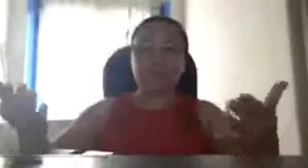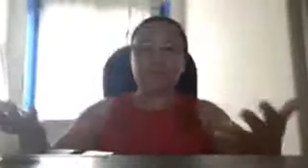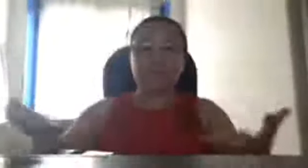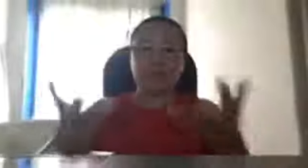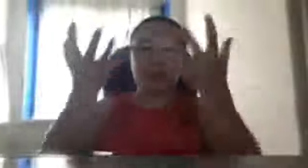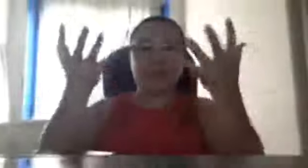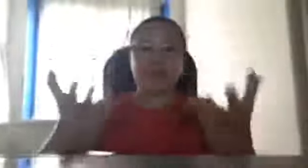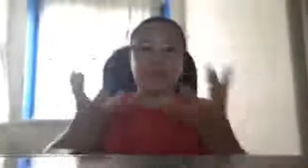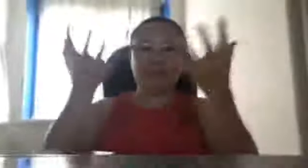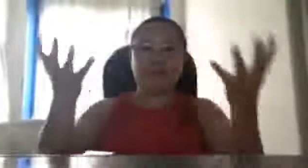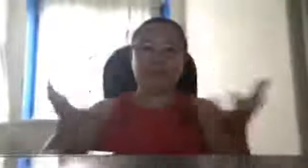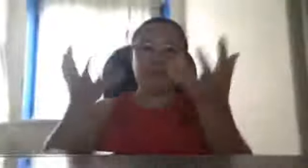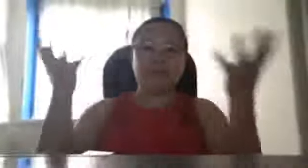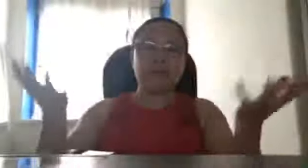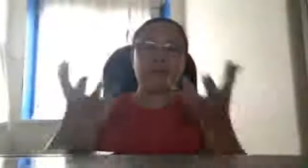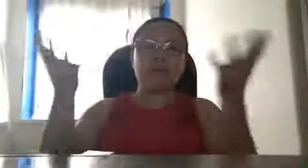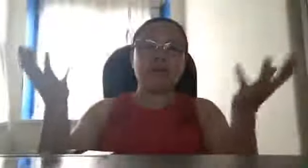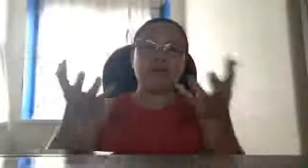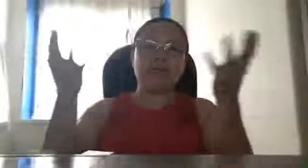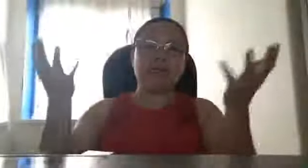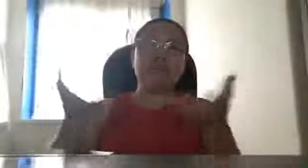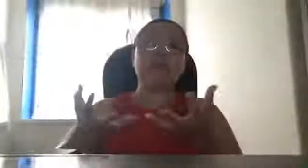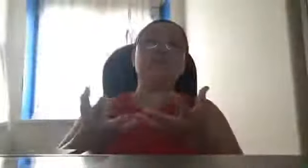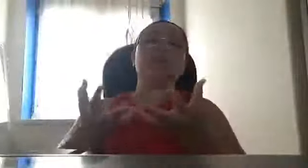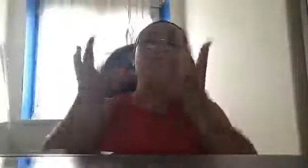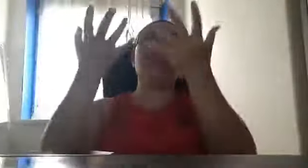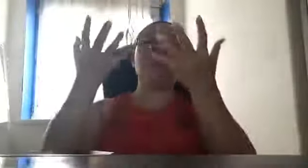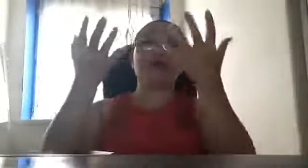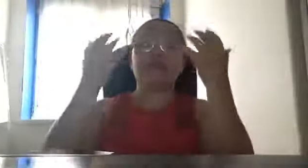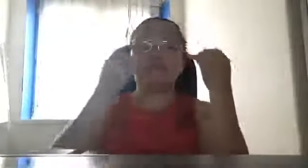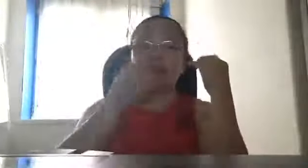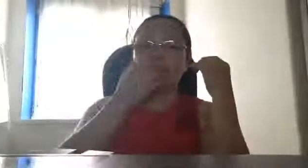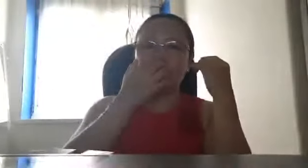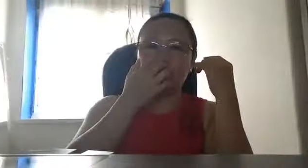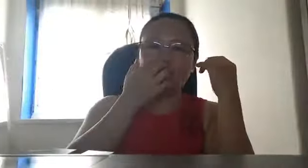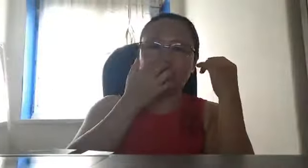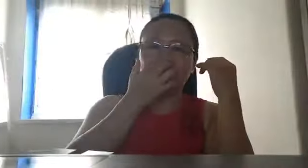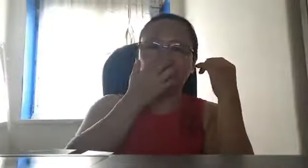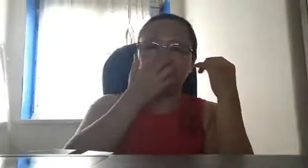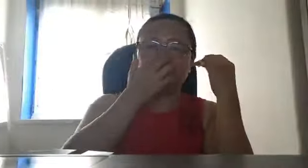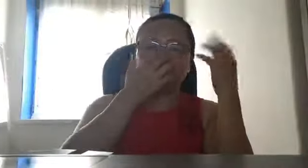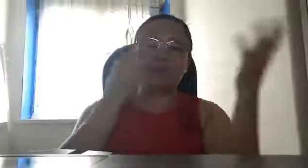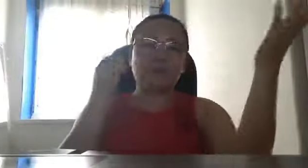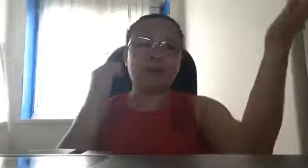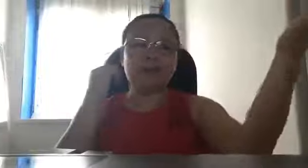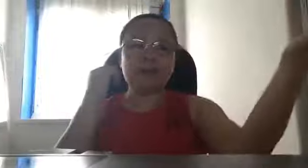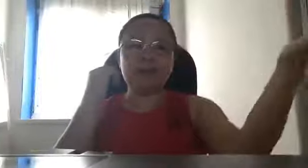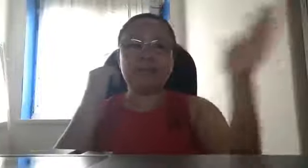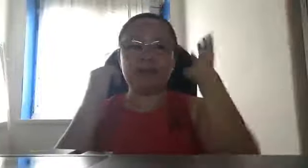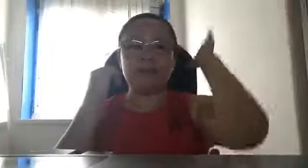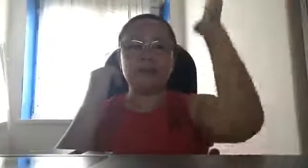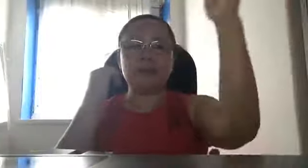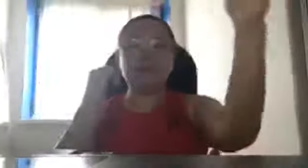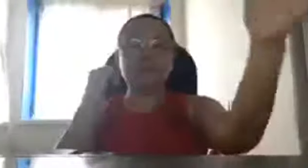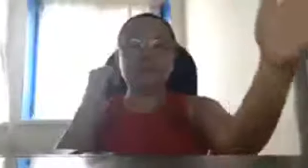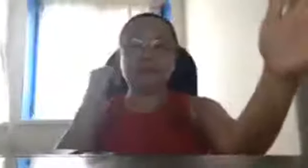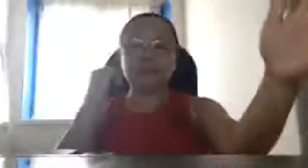sabay-sabay po ang Pilipino ay umaangat ang buhay kasi yung mga farmers sa kaduluduluhan ng